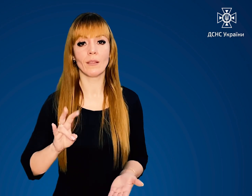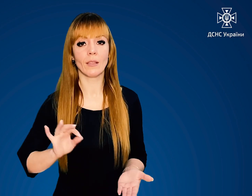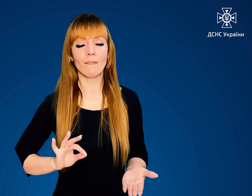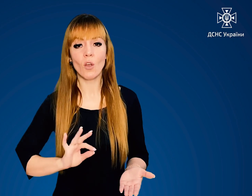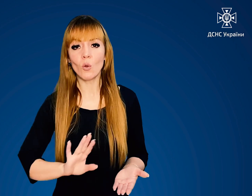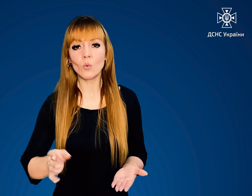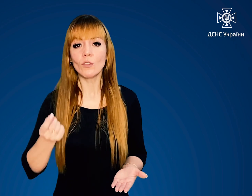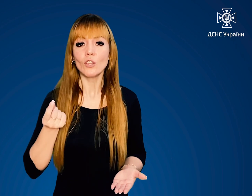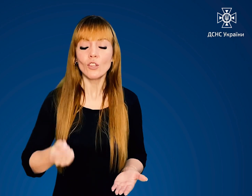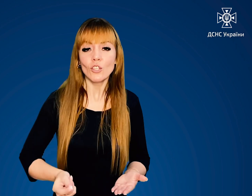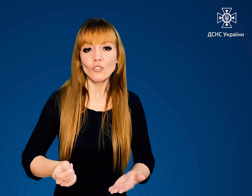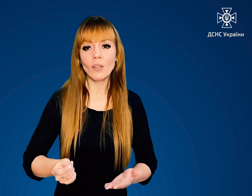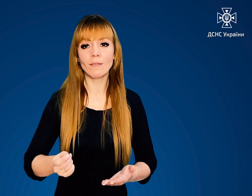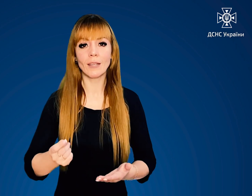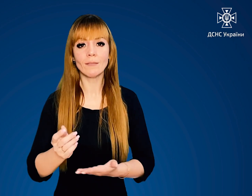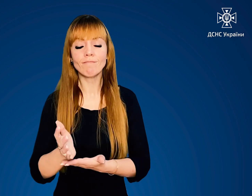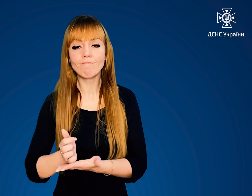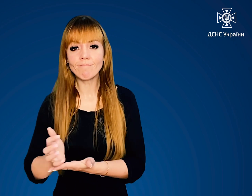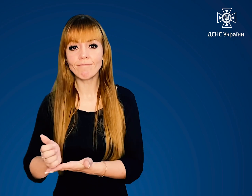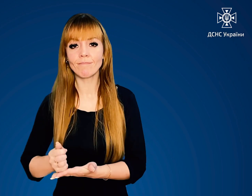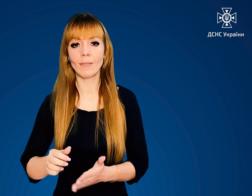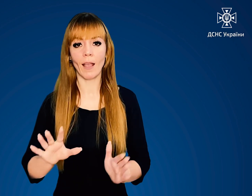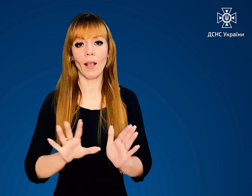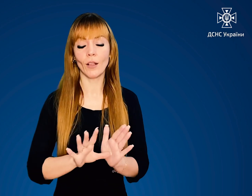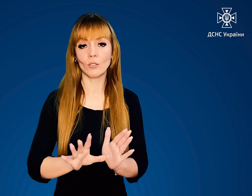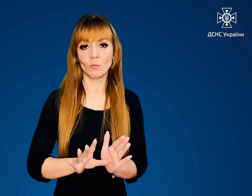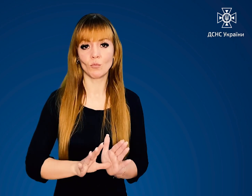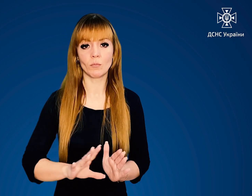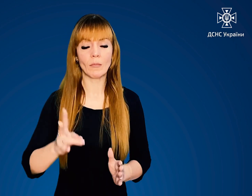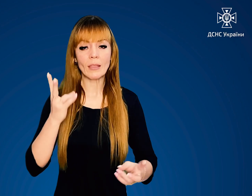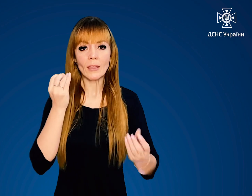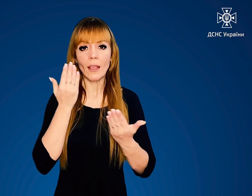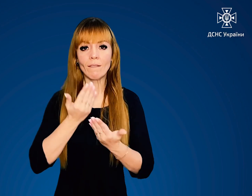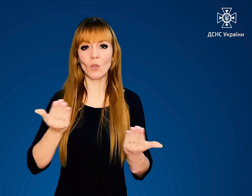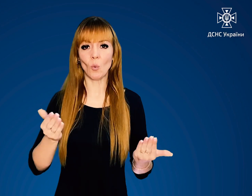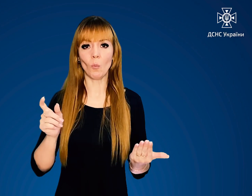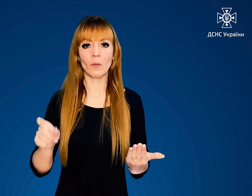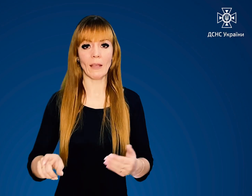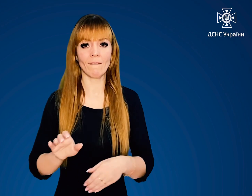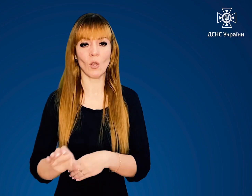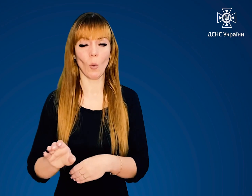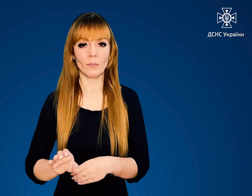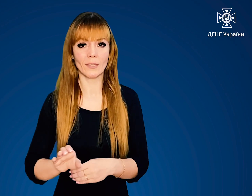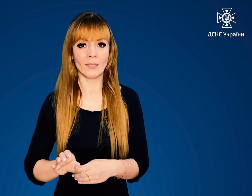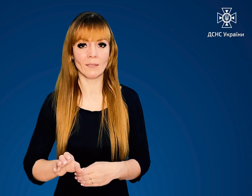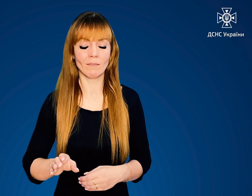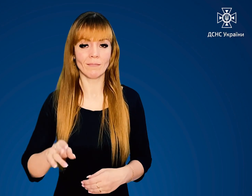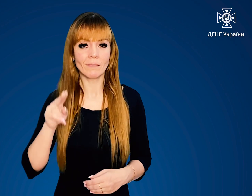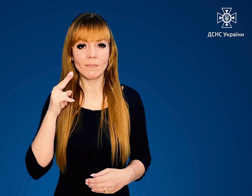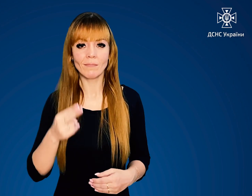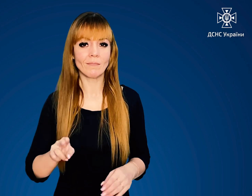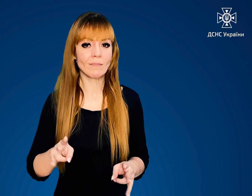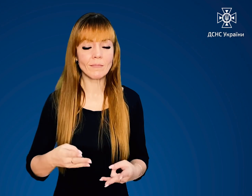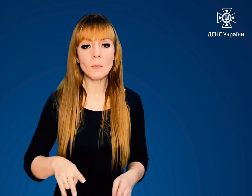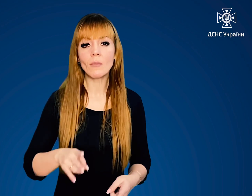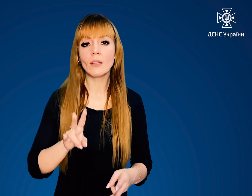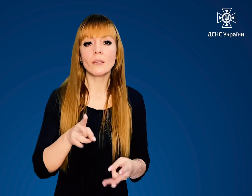та не використовуйте дешеві резервні джерела електропостачання невідомих виробників Не